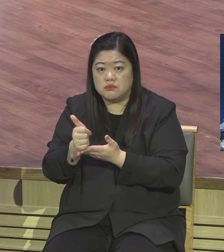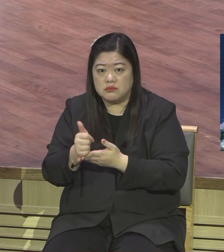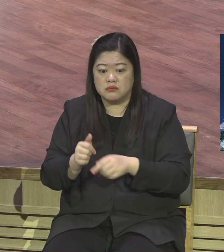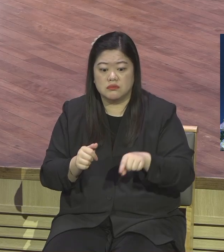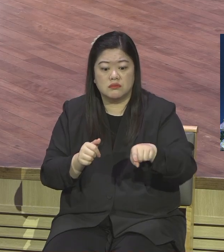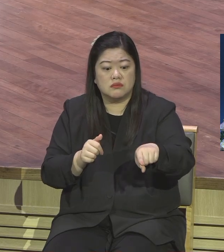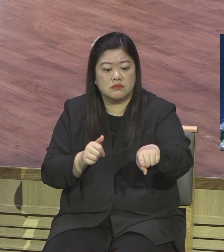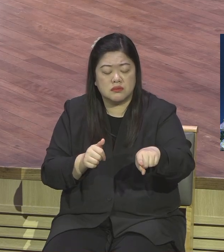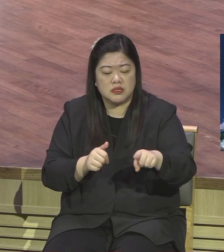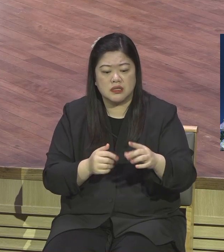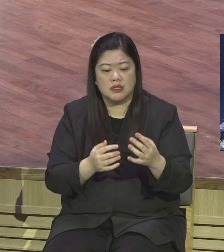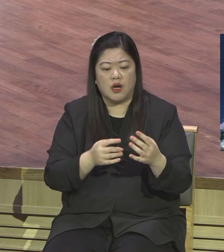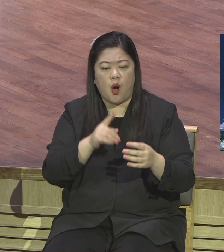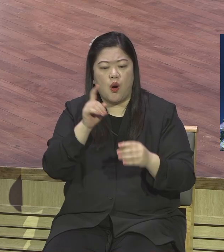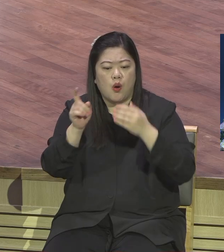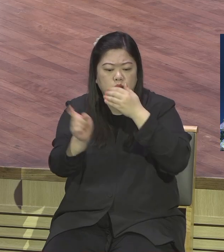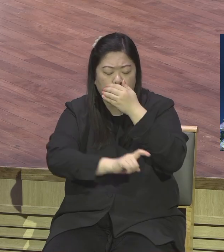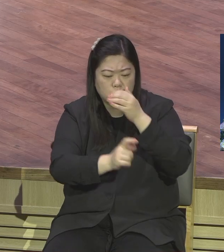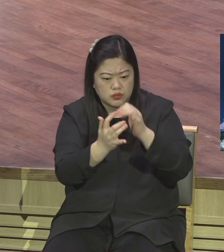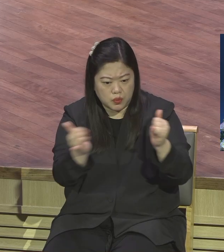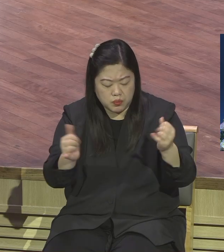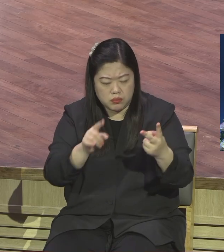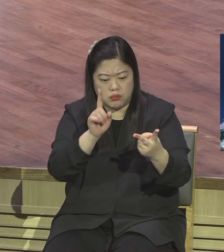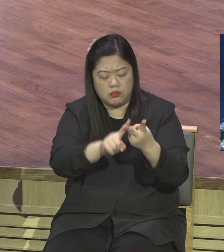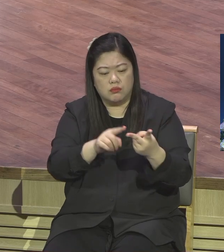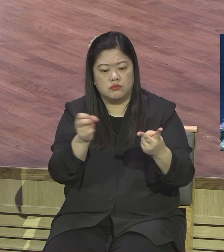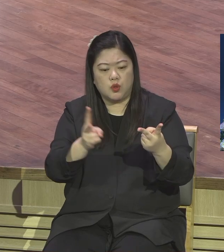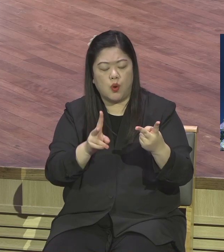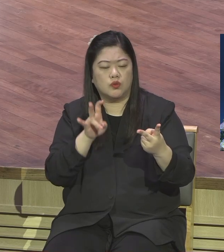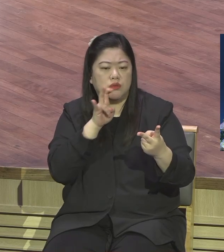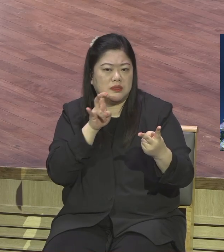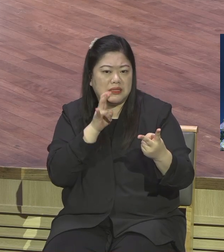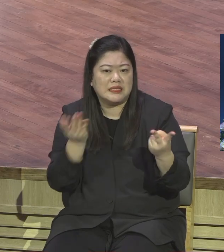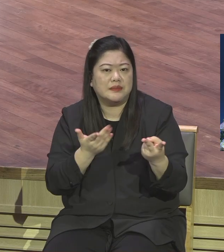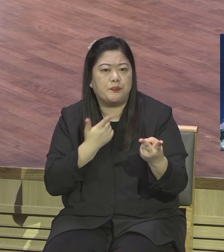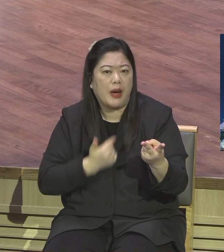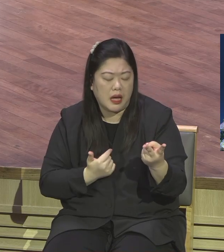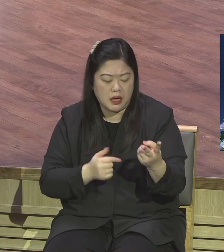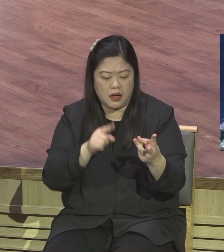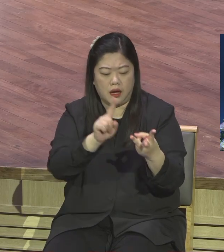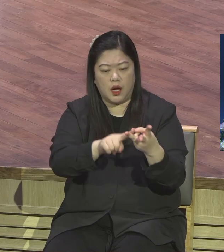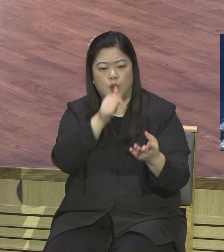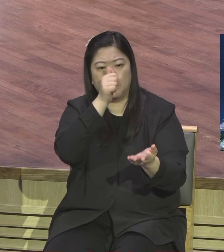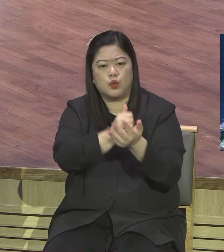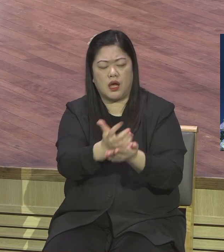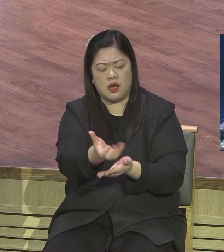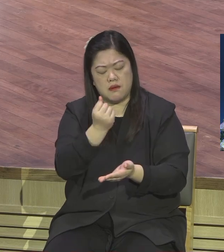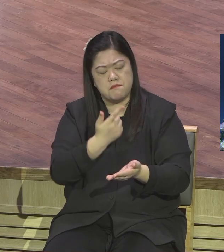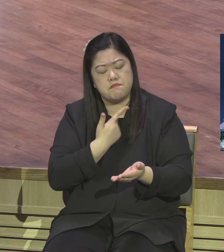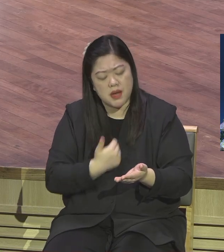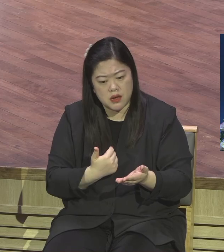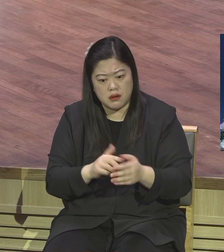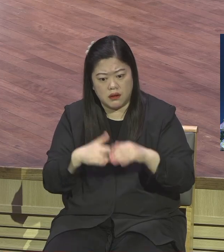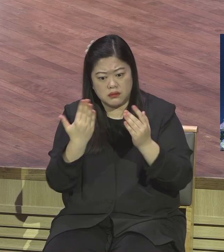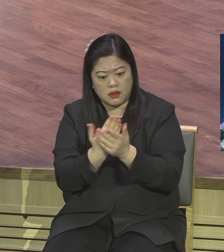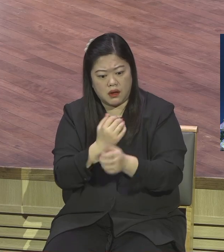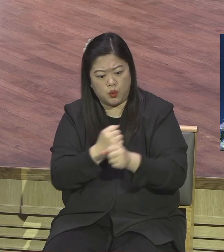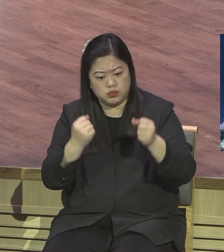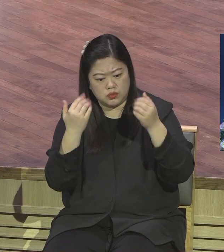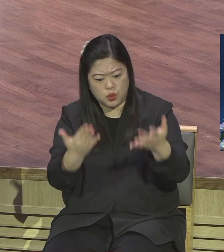왜 세리도둑놈을 윤리도둑을 하나도 안 맞는 거예요 그러니까 예수님을 막 욕하는 거예요 종교의